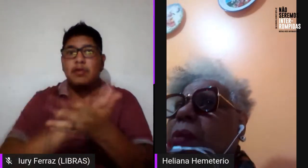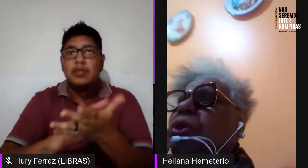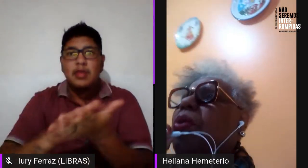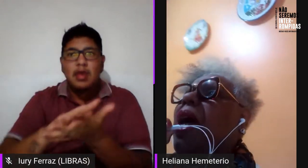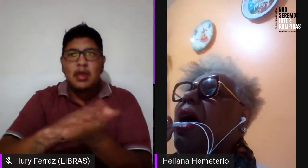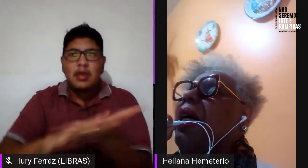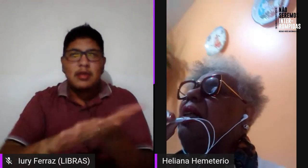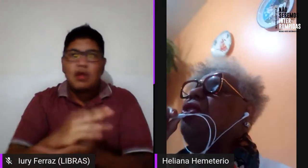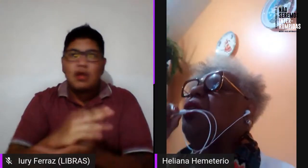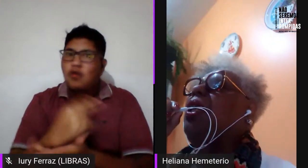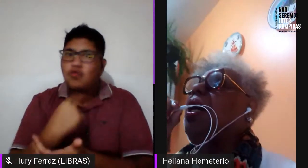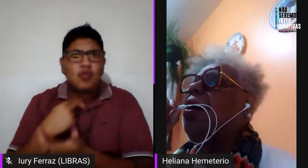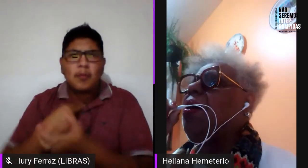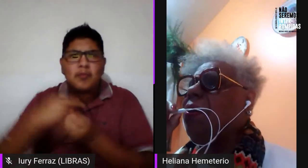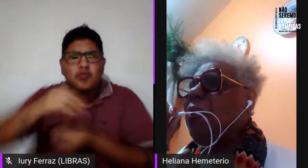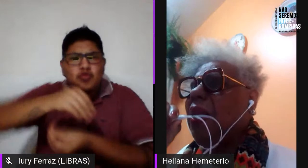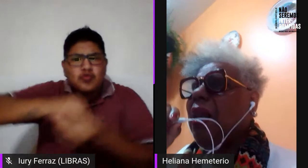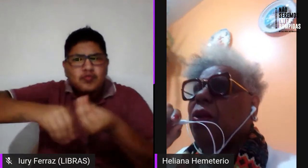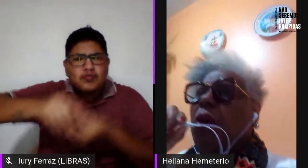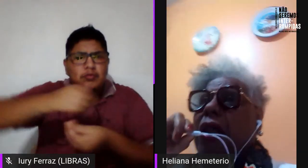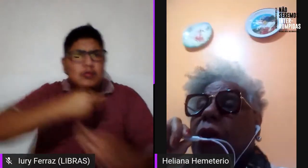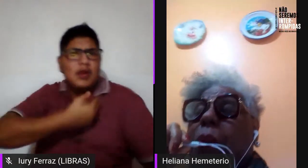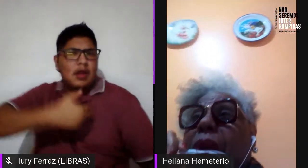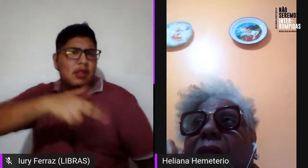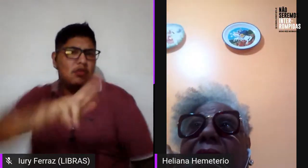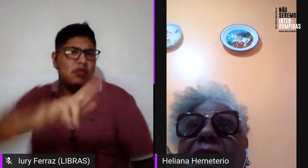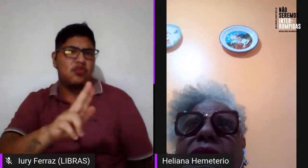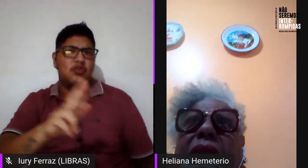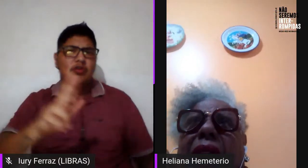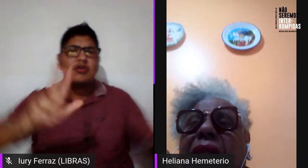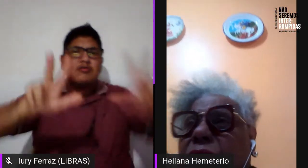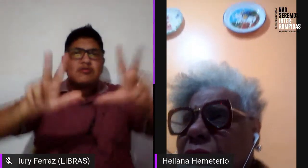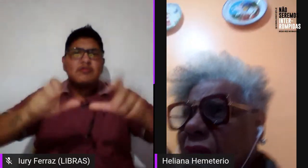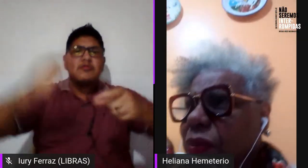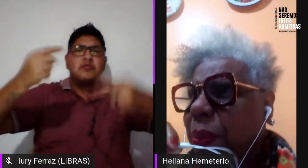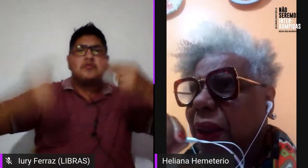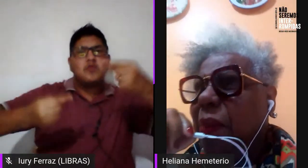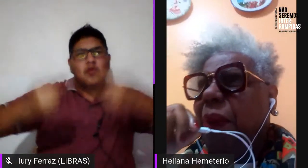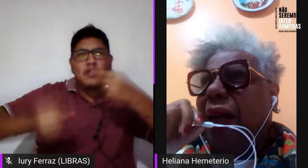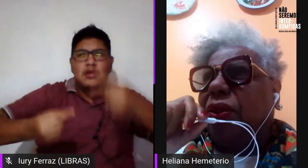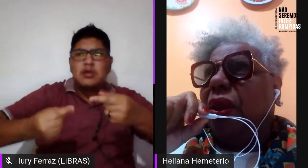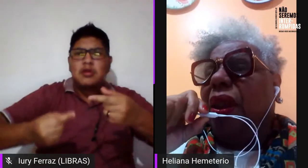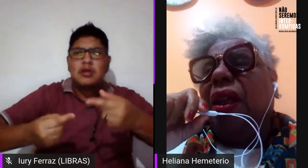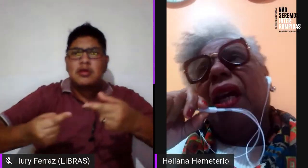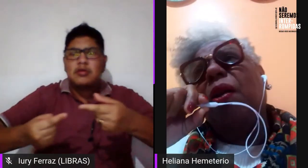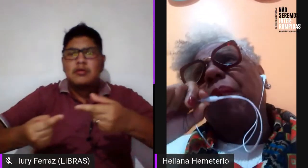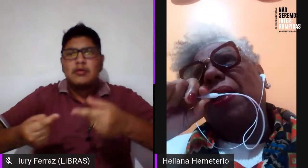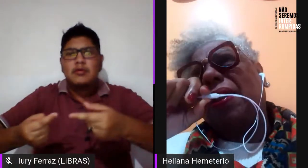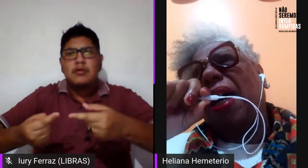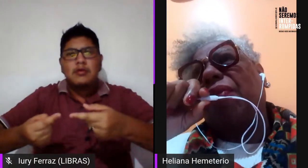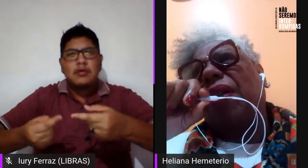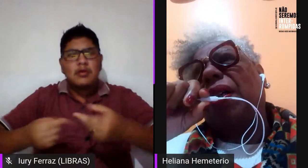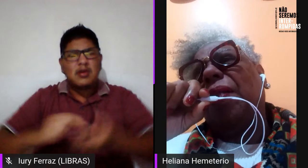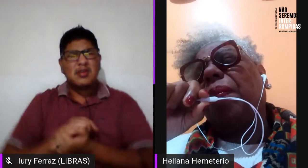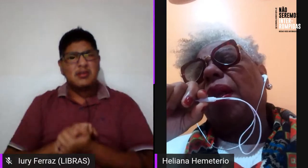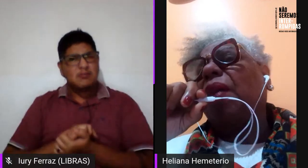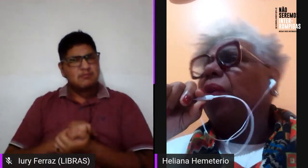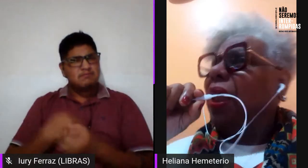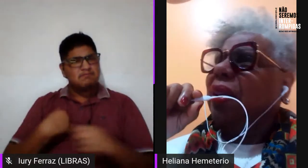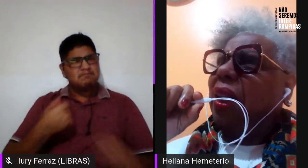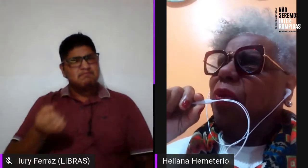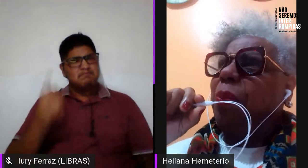que não podia misturar a religião com a questão política, isso tinha que vir para debate, e aí eu pensava,